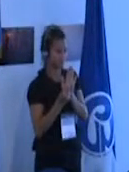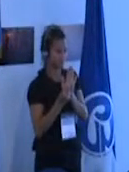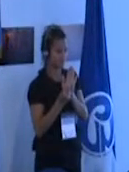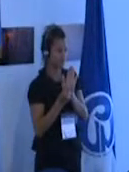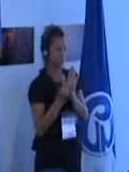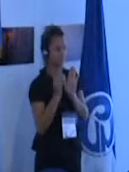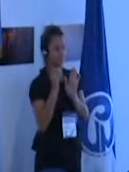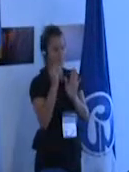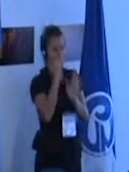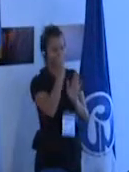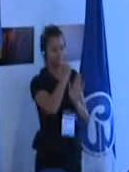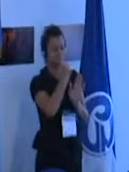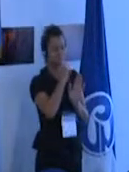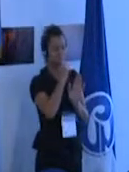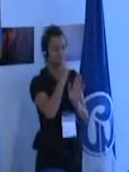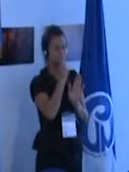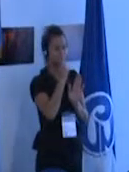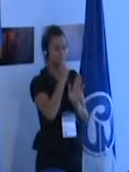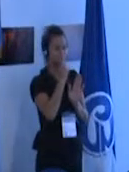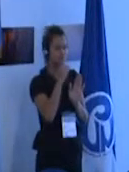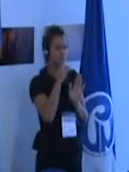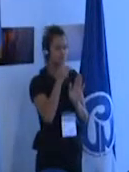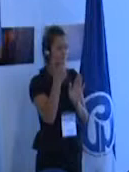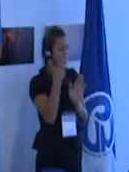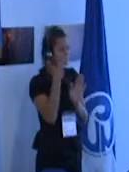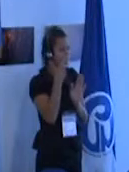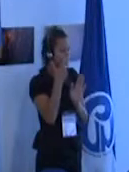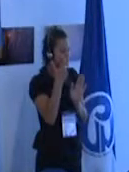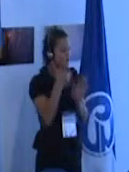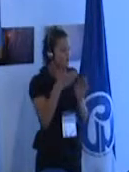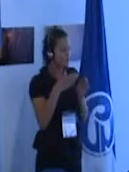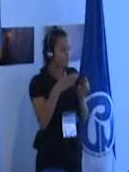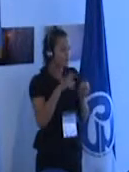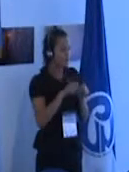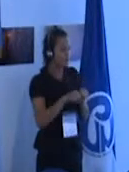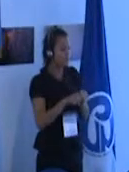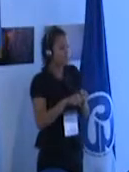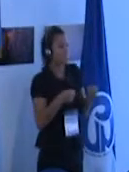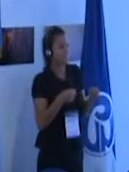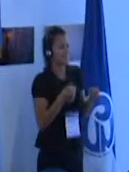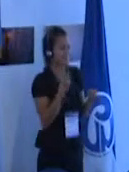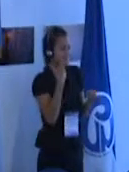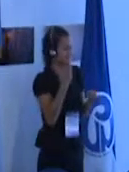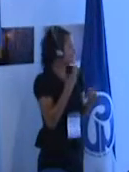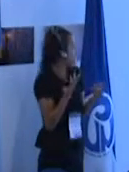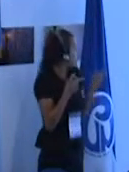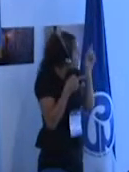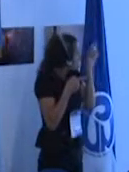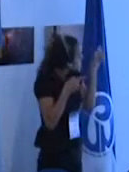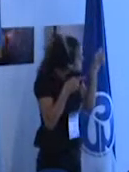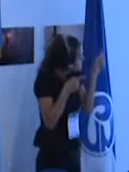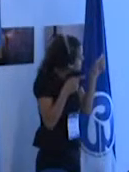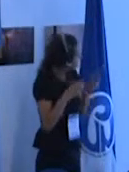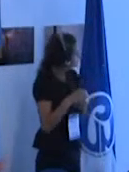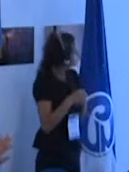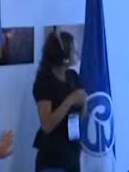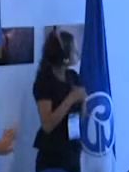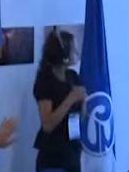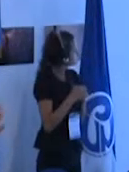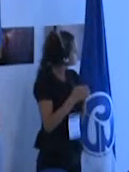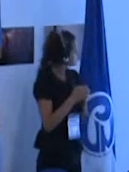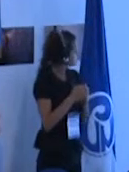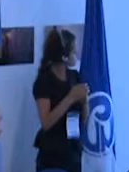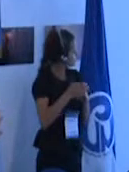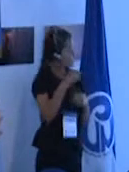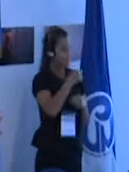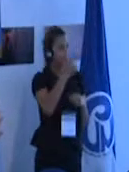ruptura más importante sea aquí ¿no está aquí? ¿por qué? porque de